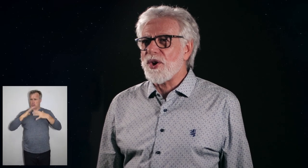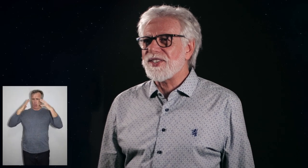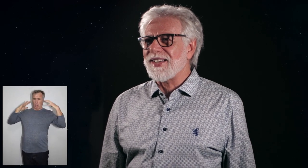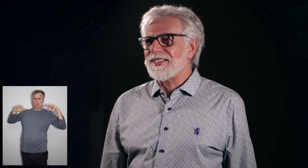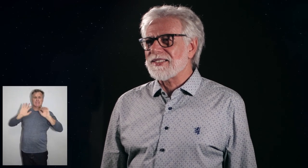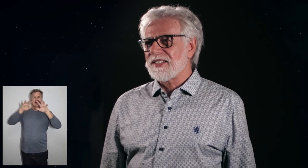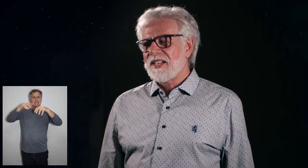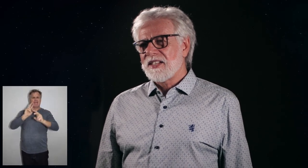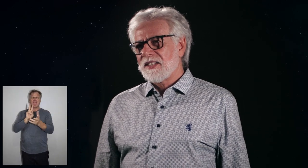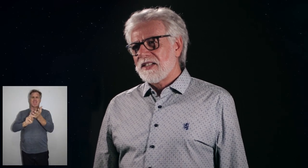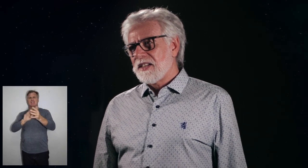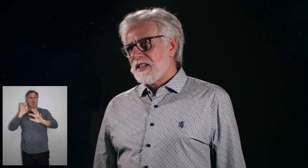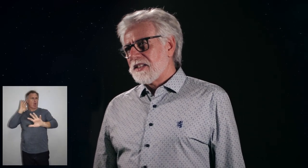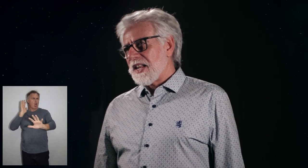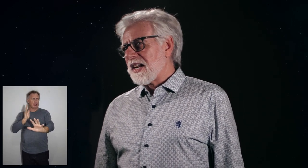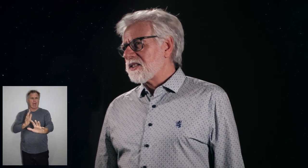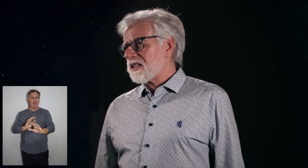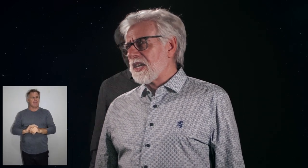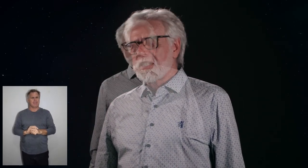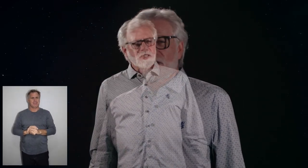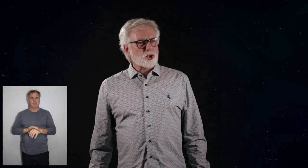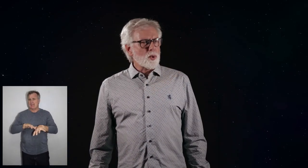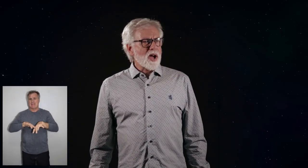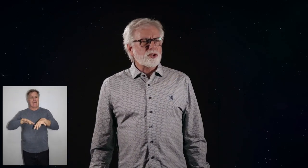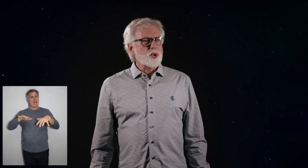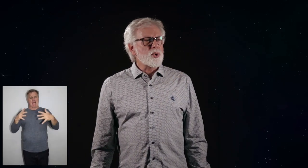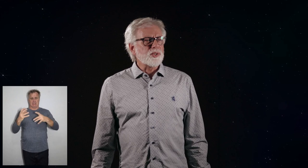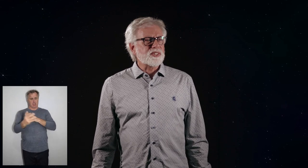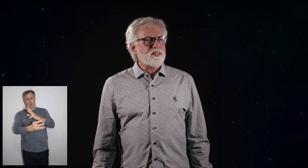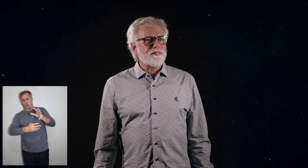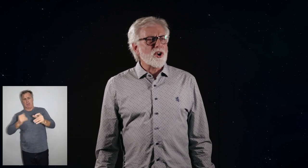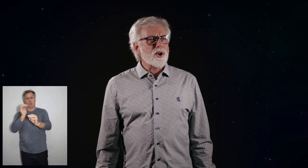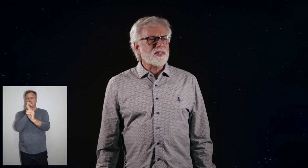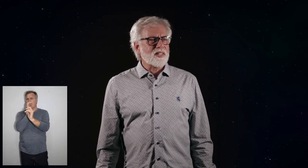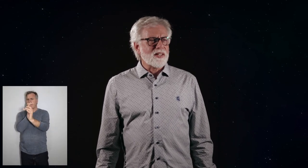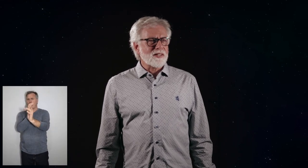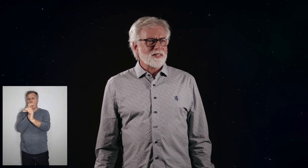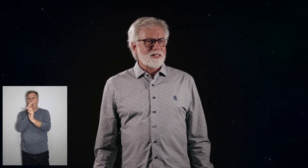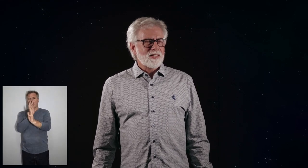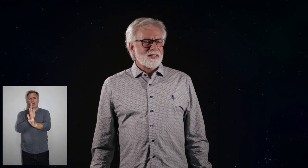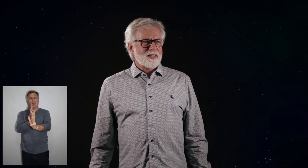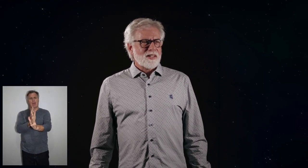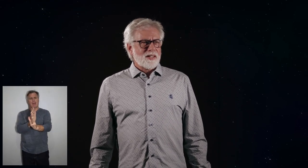geluide. Nergens speel die trooba door sy fluite.